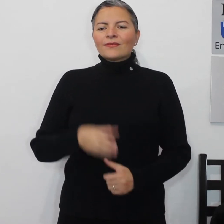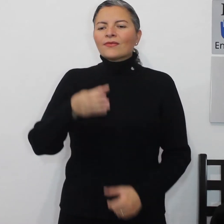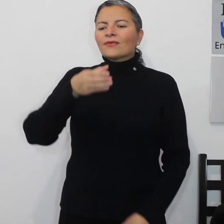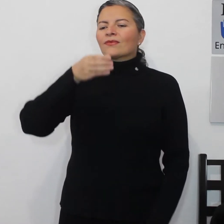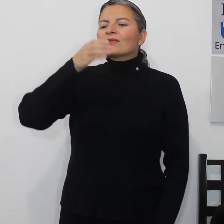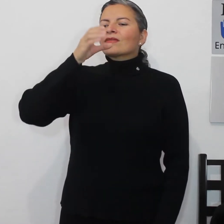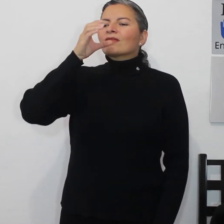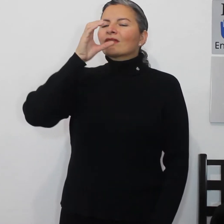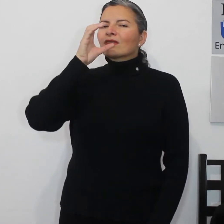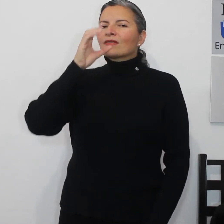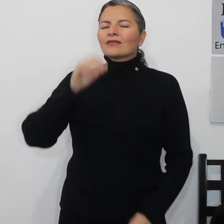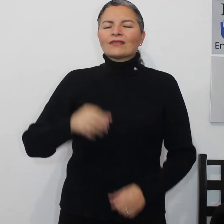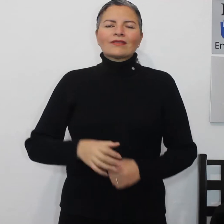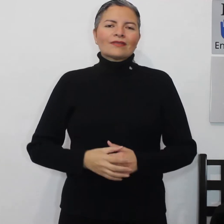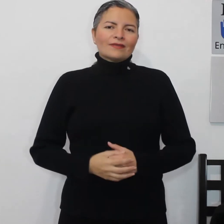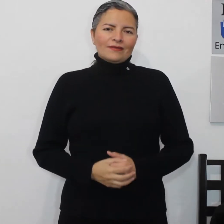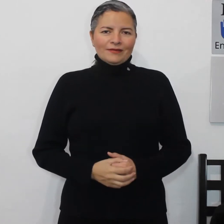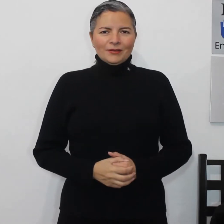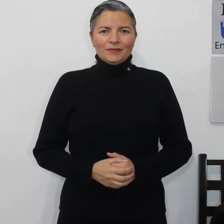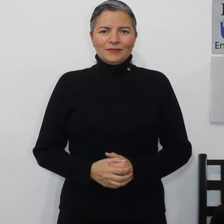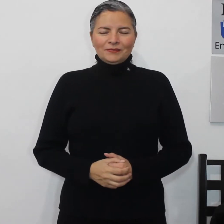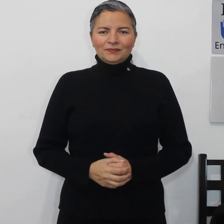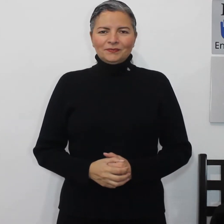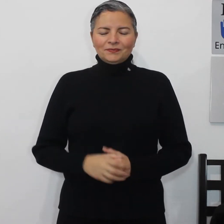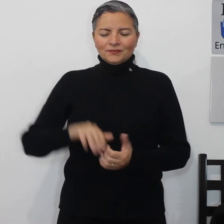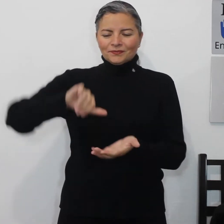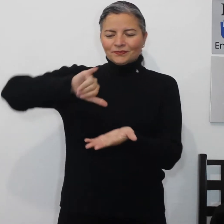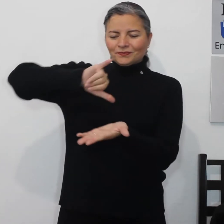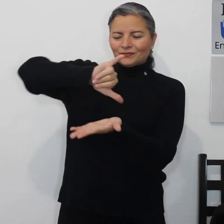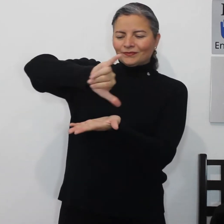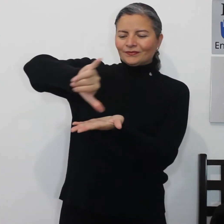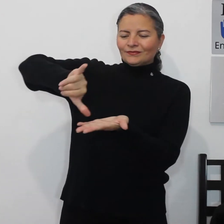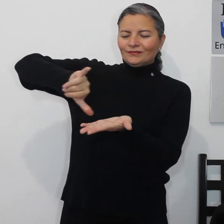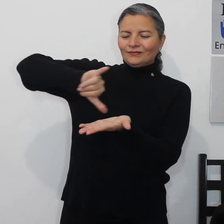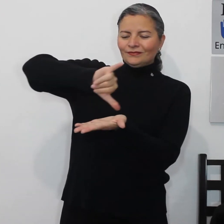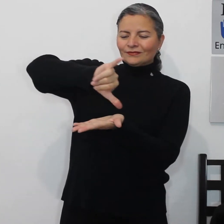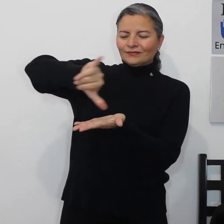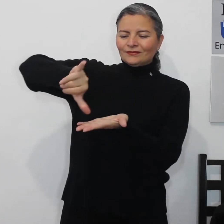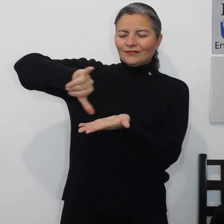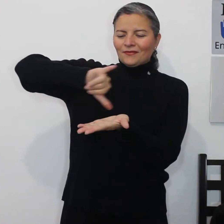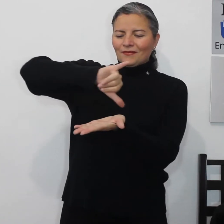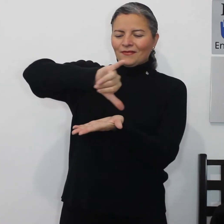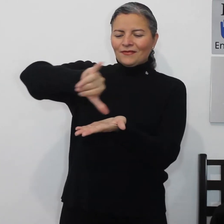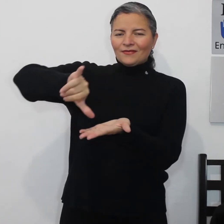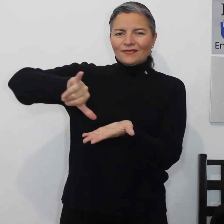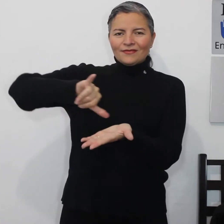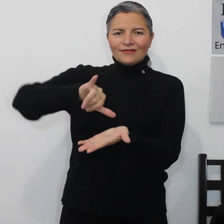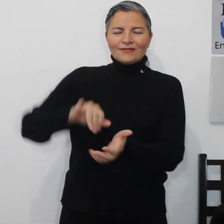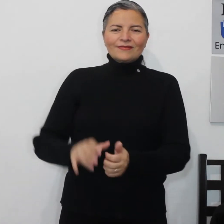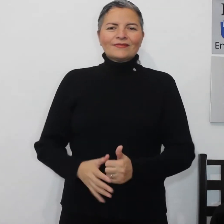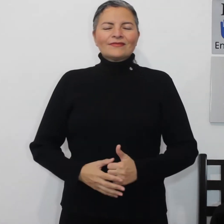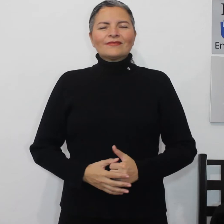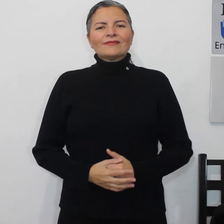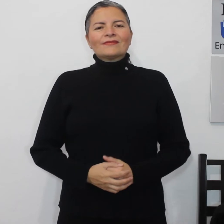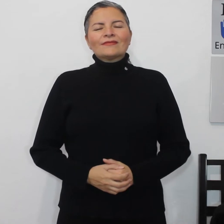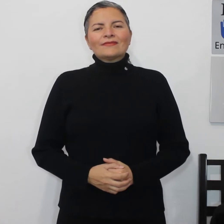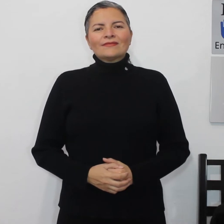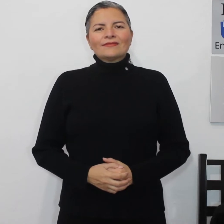aceite, aguacate,